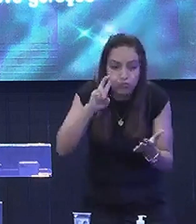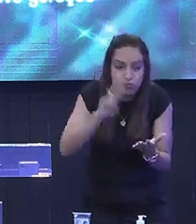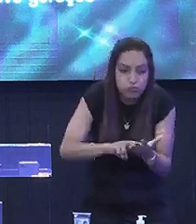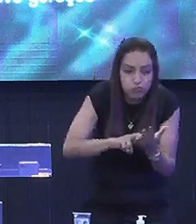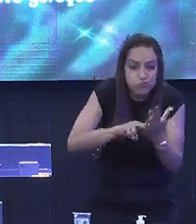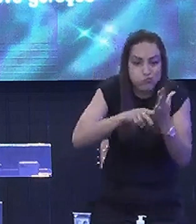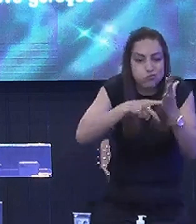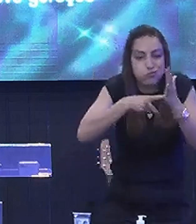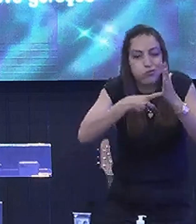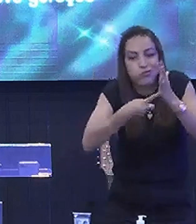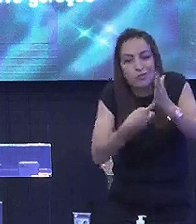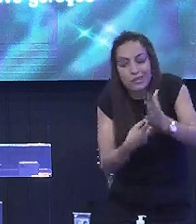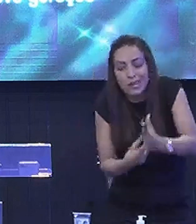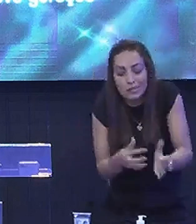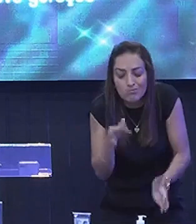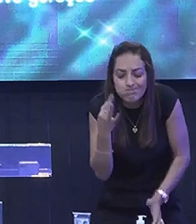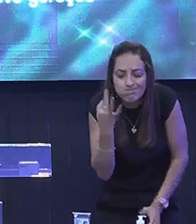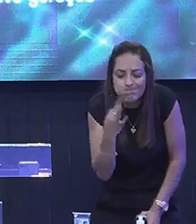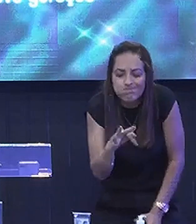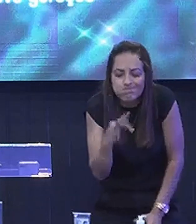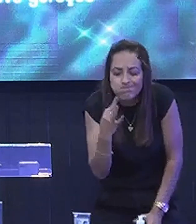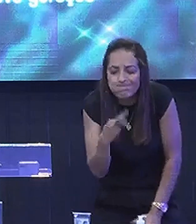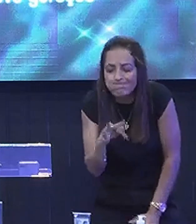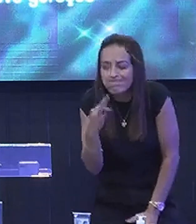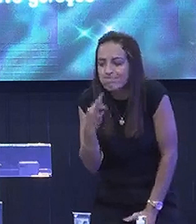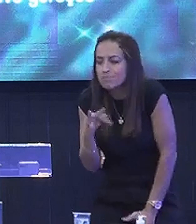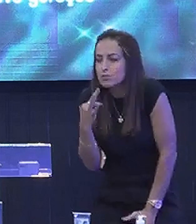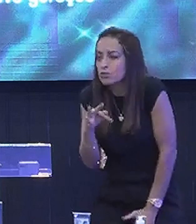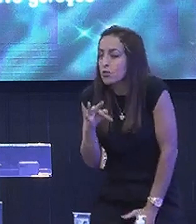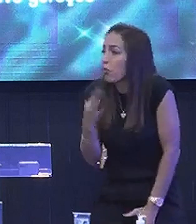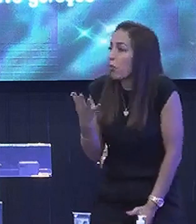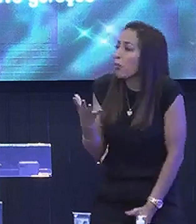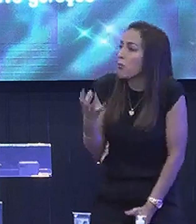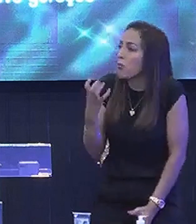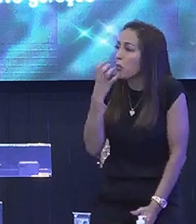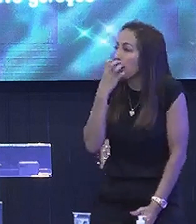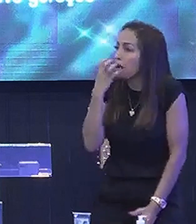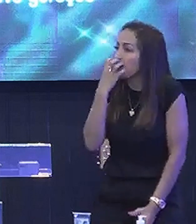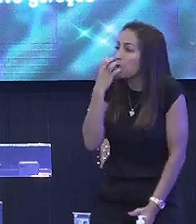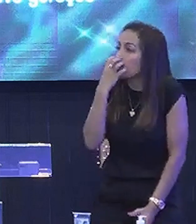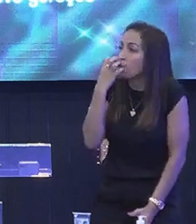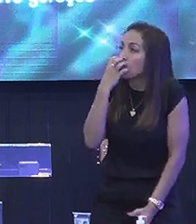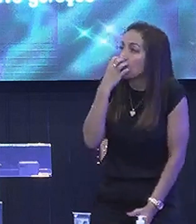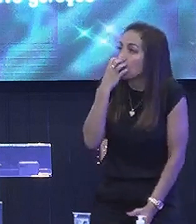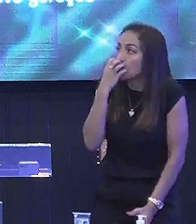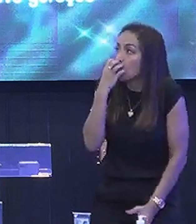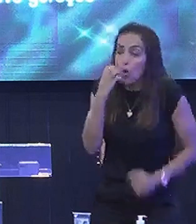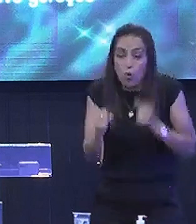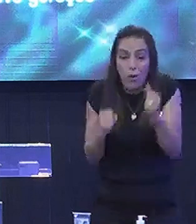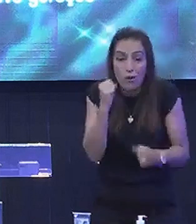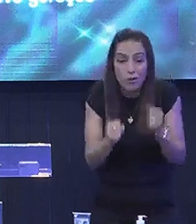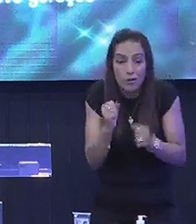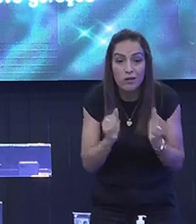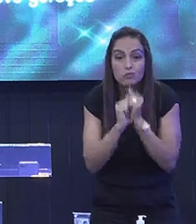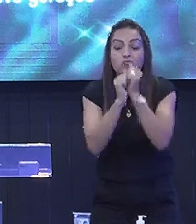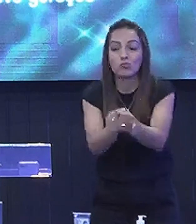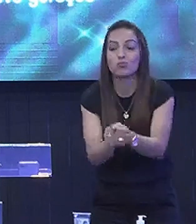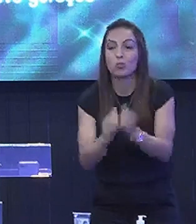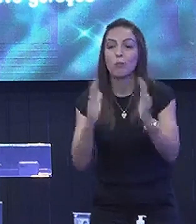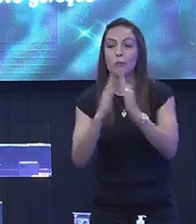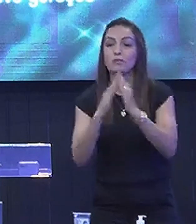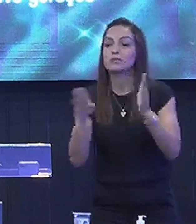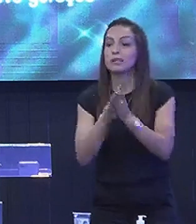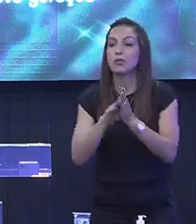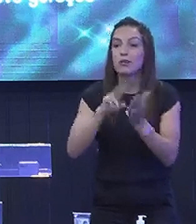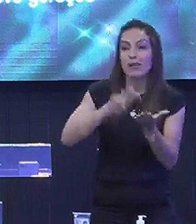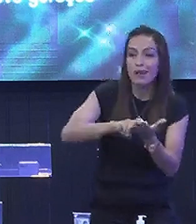Caiu Machucou E sempre Era a cachorra Era uma Golden Que os dois Corriam junto Para a casinha Na hora que